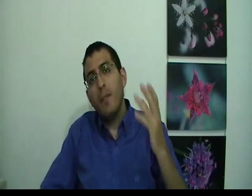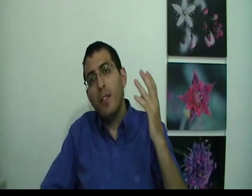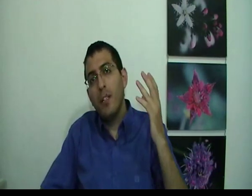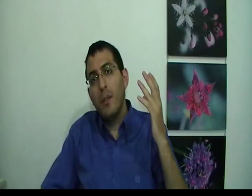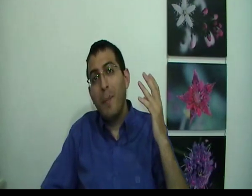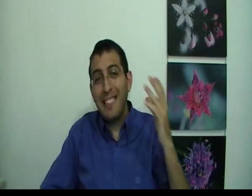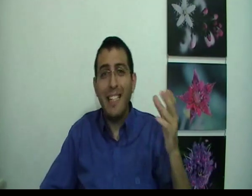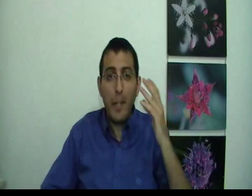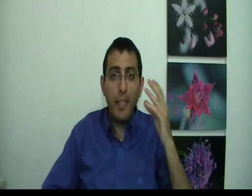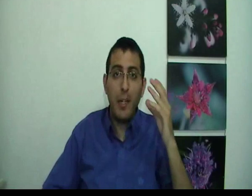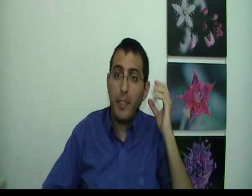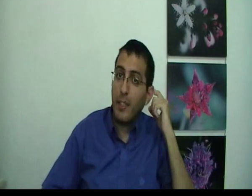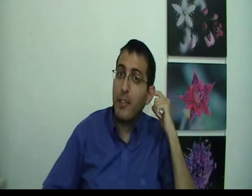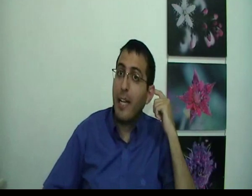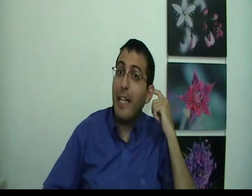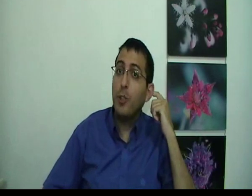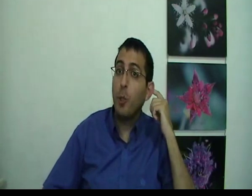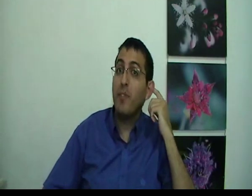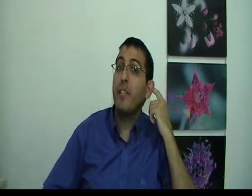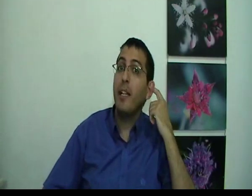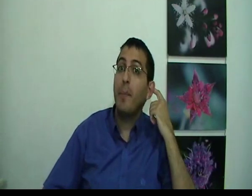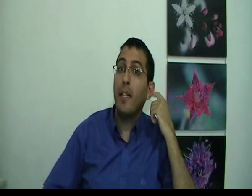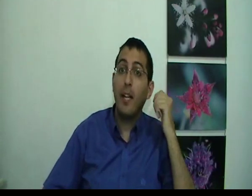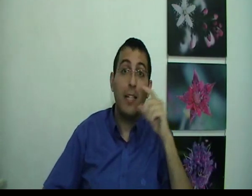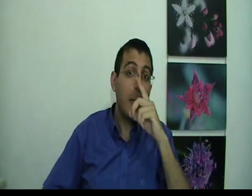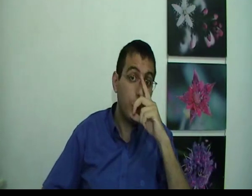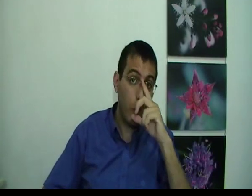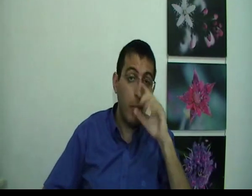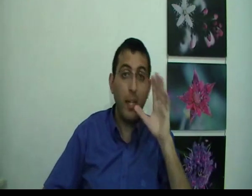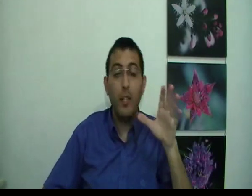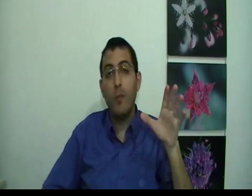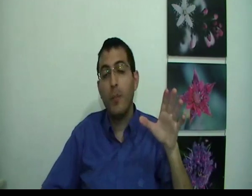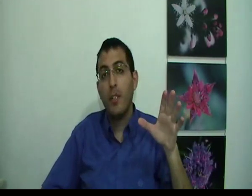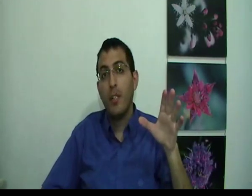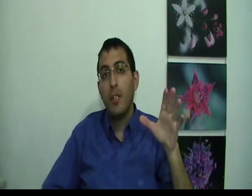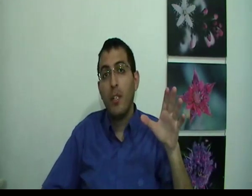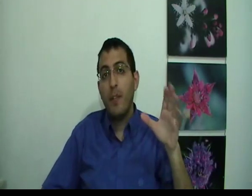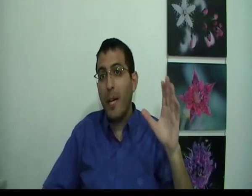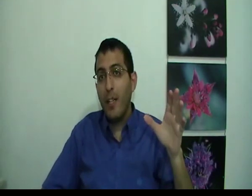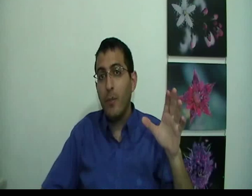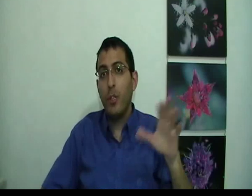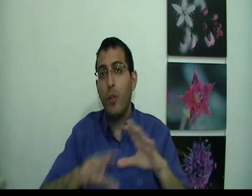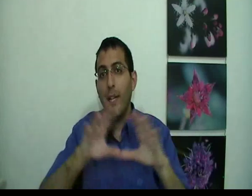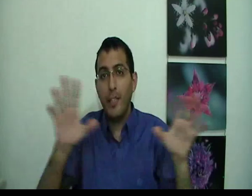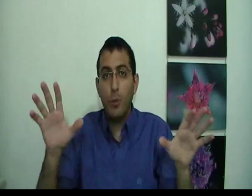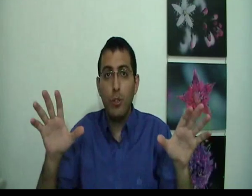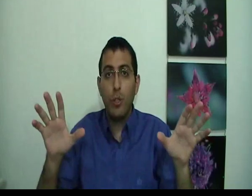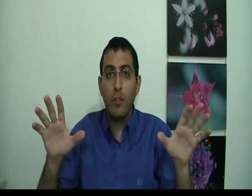מצד האמת האמיתית אין שום הבדל בין אדם שחולם חלום ובחלום שלו רואה ישועות שונות